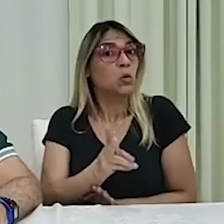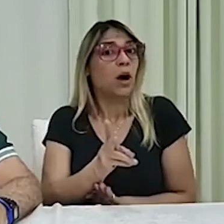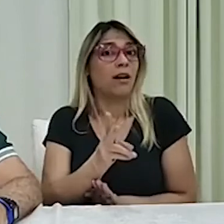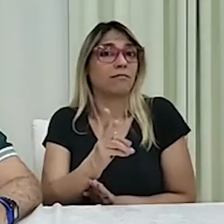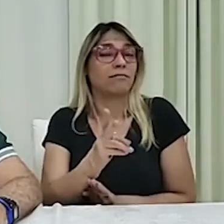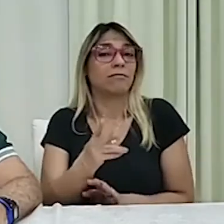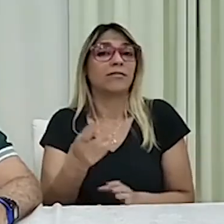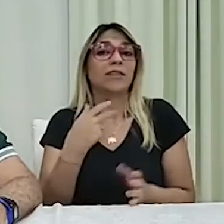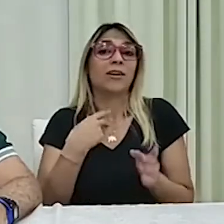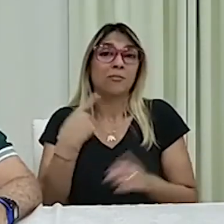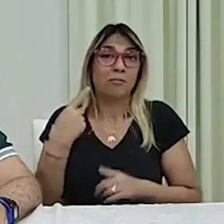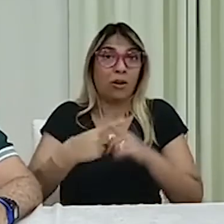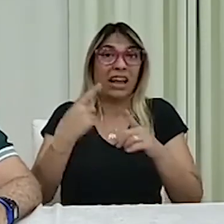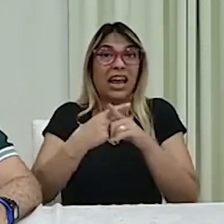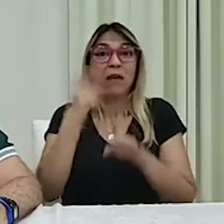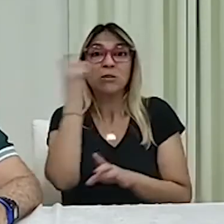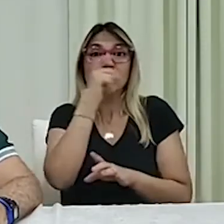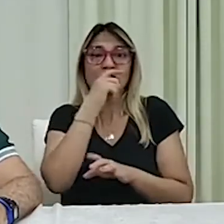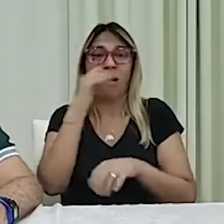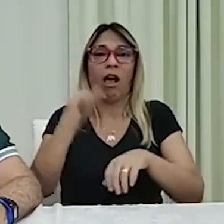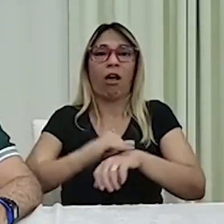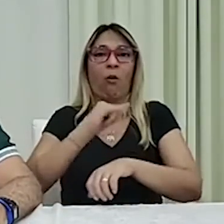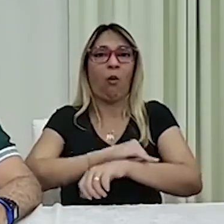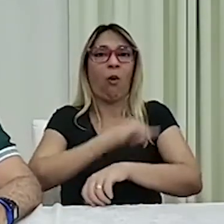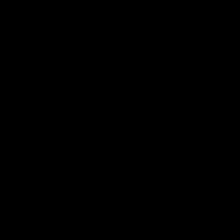porque mentir engorda. Acho que mentir engorda. Não dá certo, engorda.